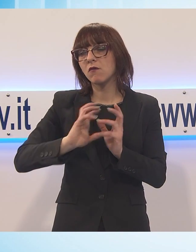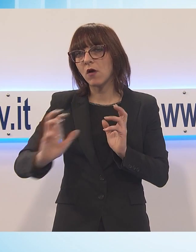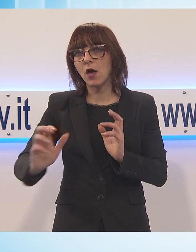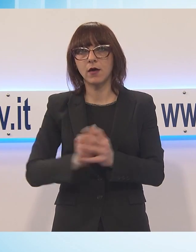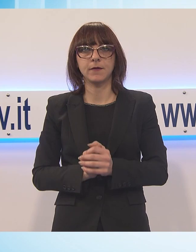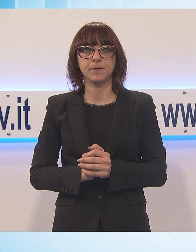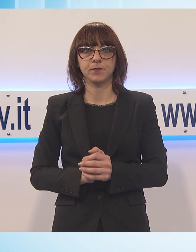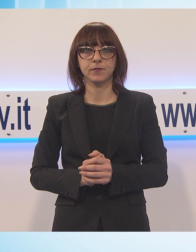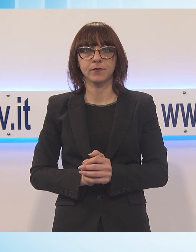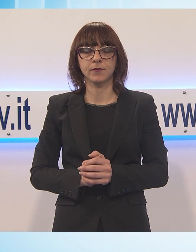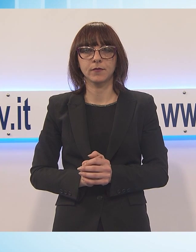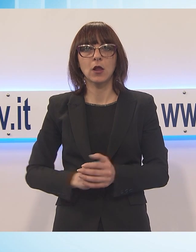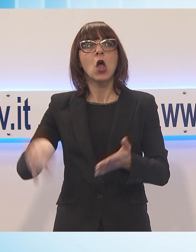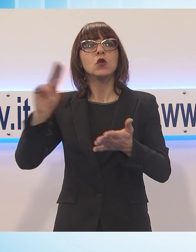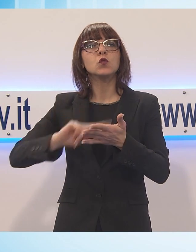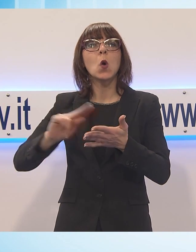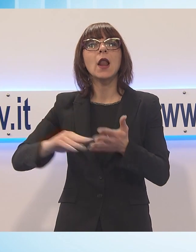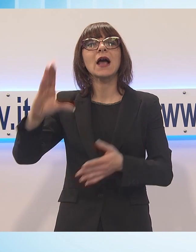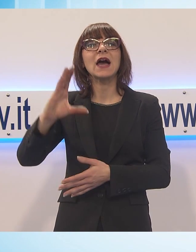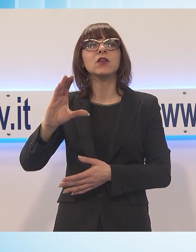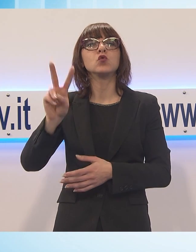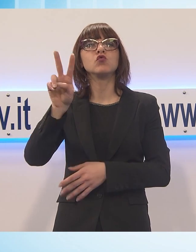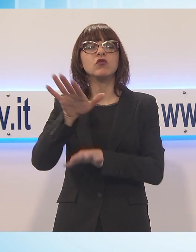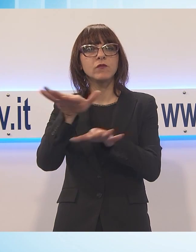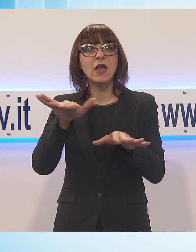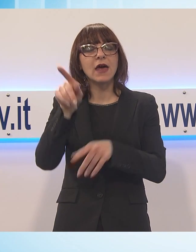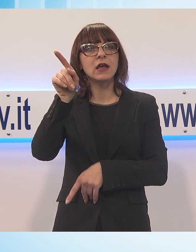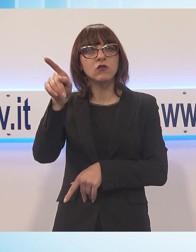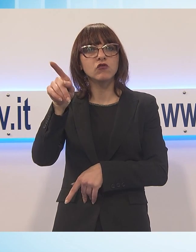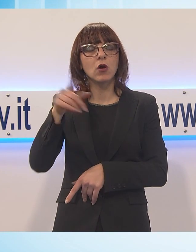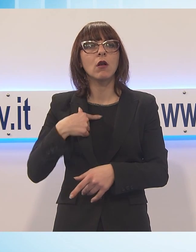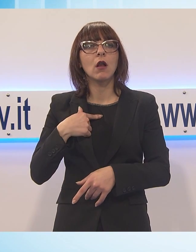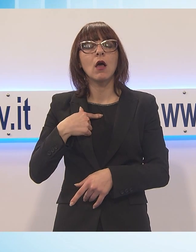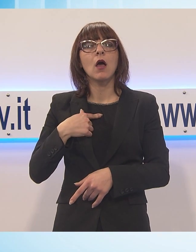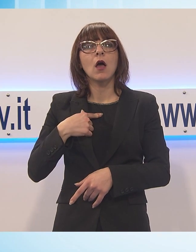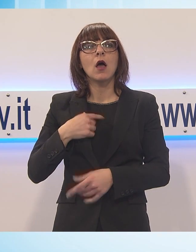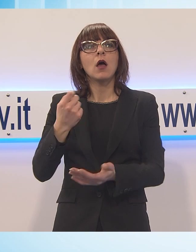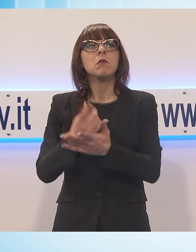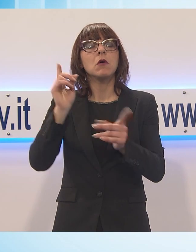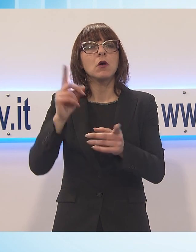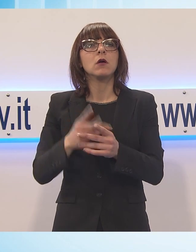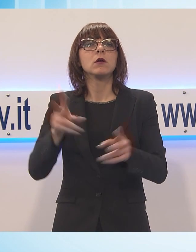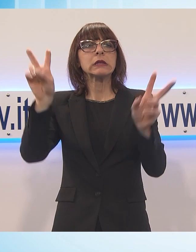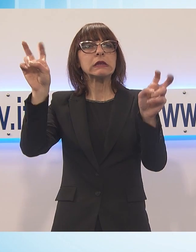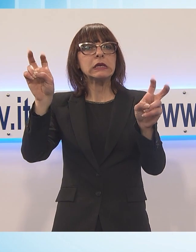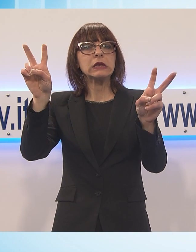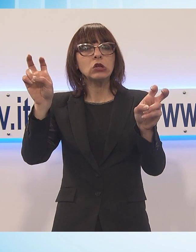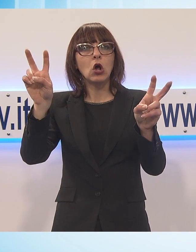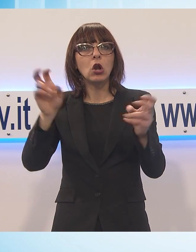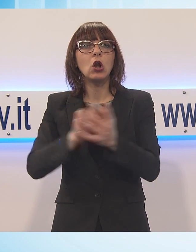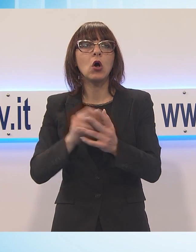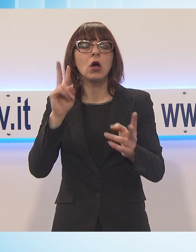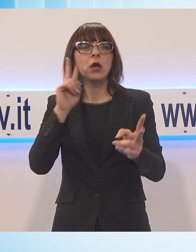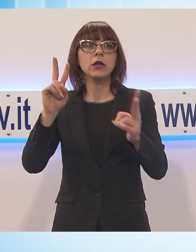magistralis ha un titolo inequivoco, guardare gli altri, vedere se stessi. Poi il comune brano